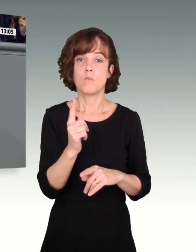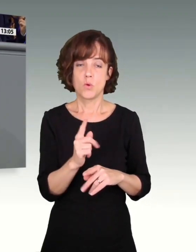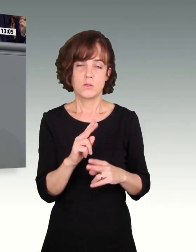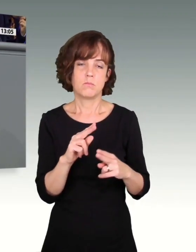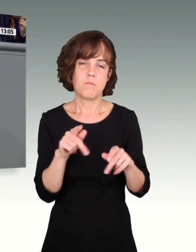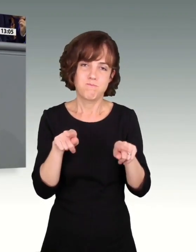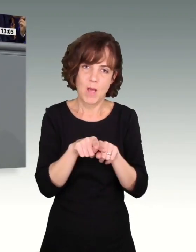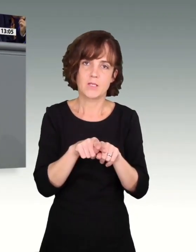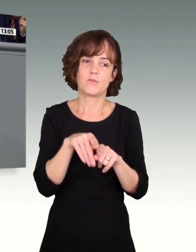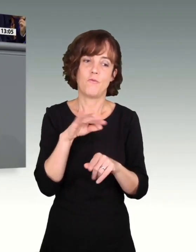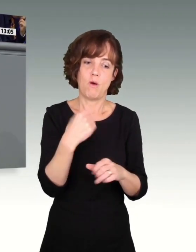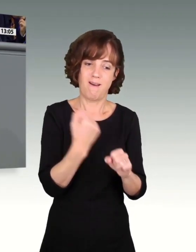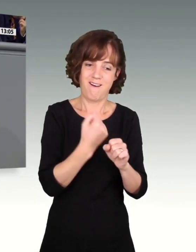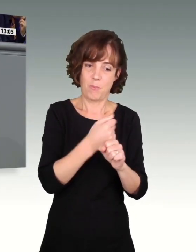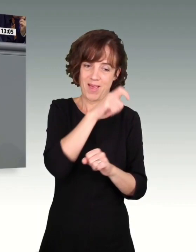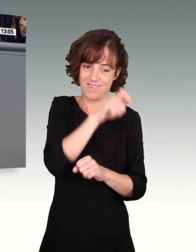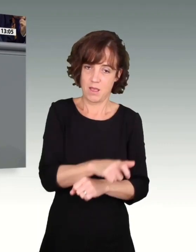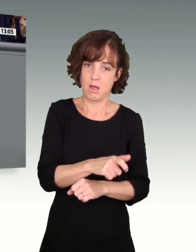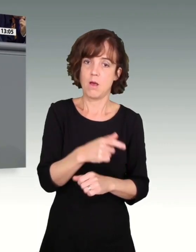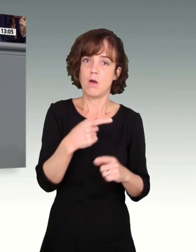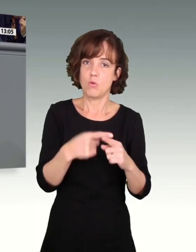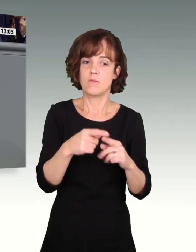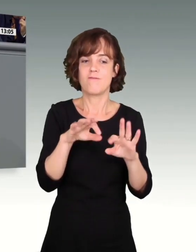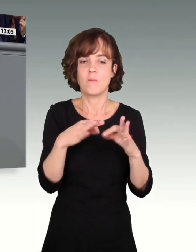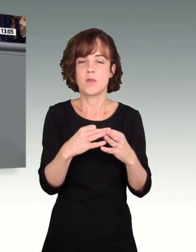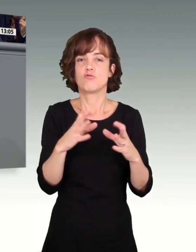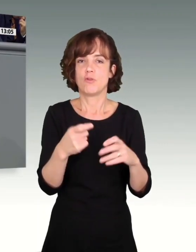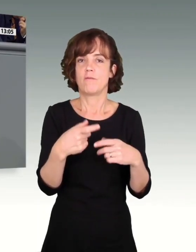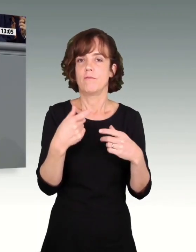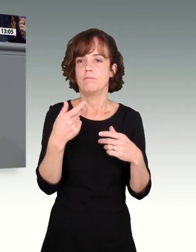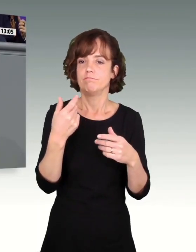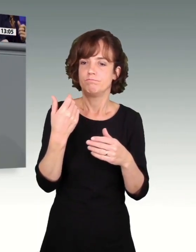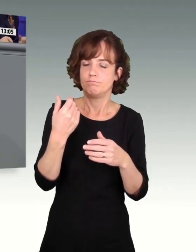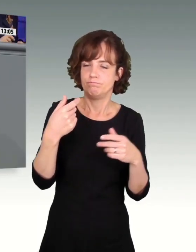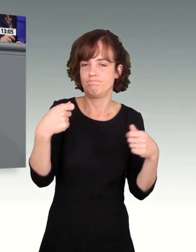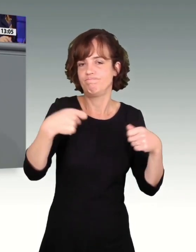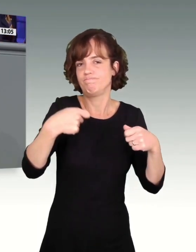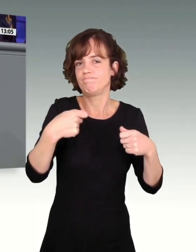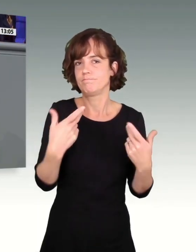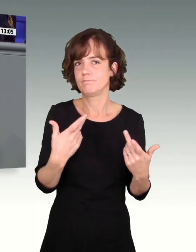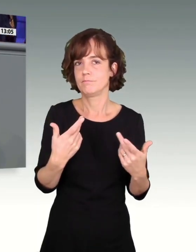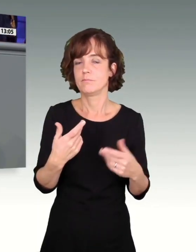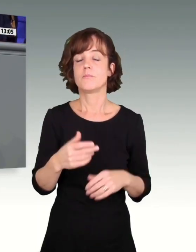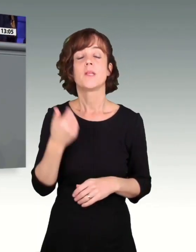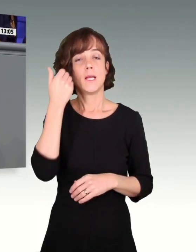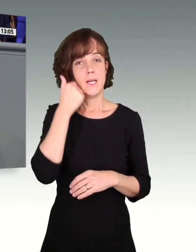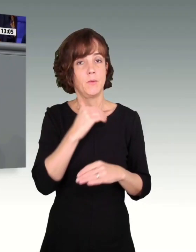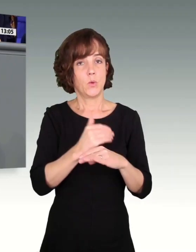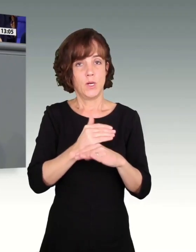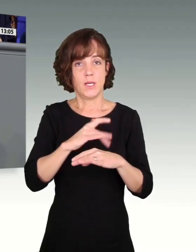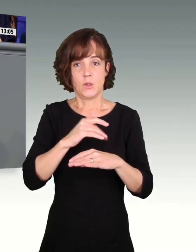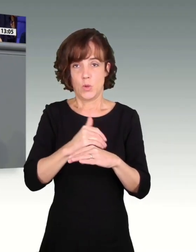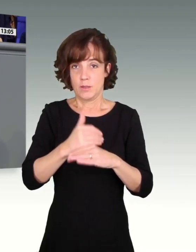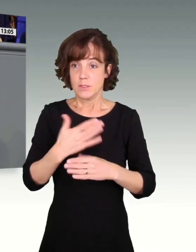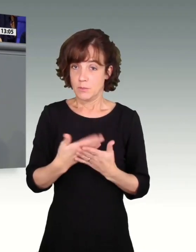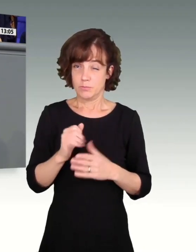sich selber und seine Familie ernähren zu können. Liebe Kolleginnen und Kollegen. Und manche setzen ihre ganze Kraft dafür